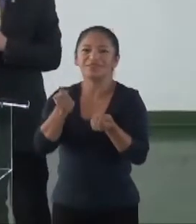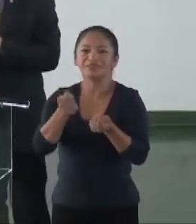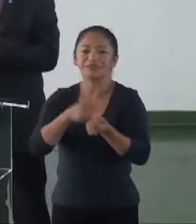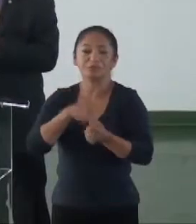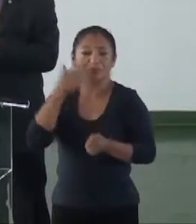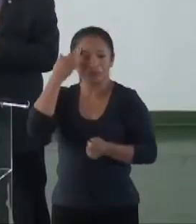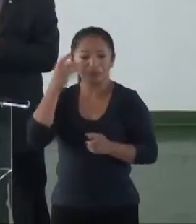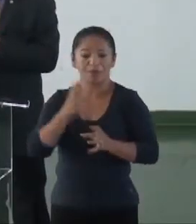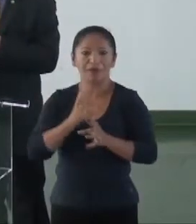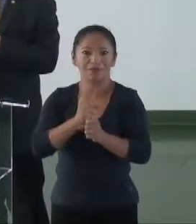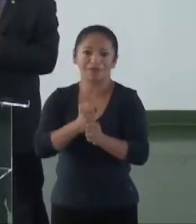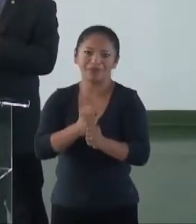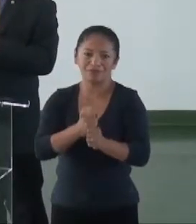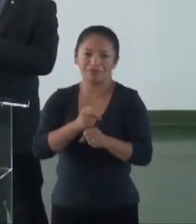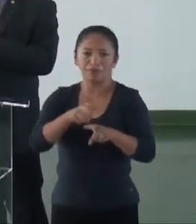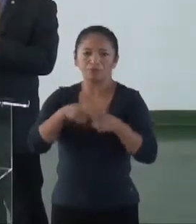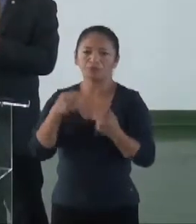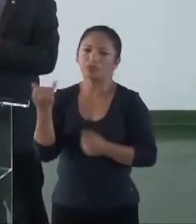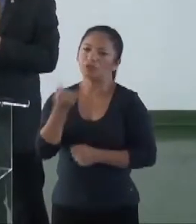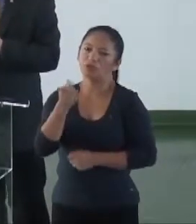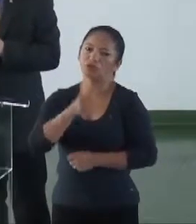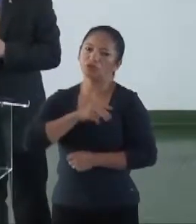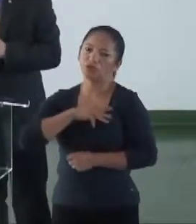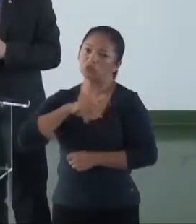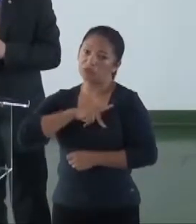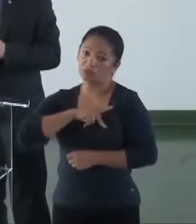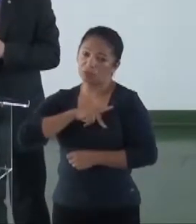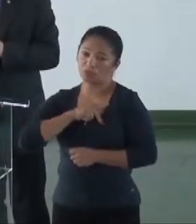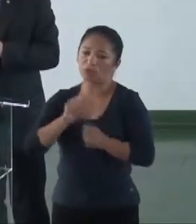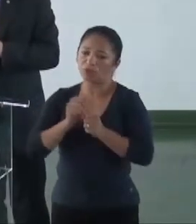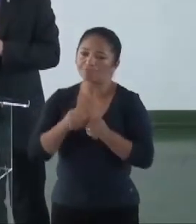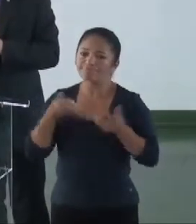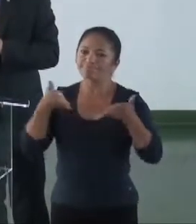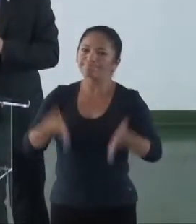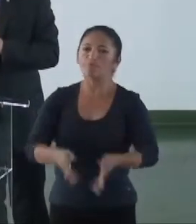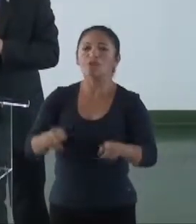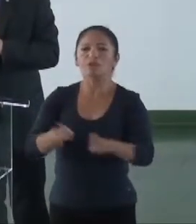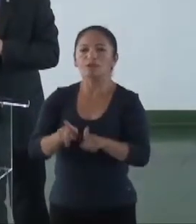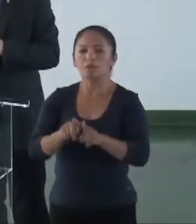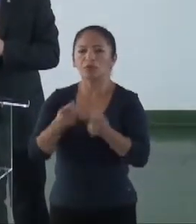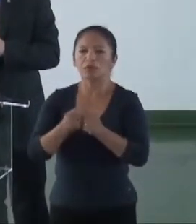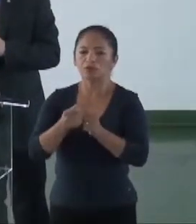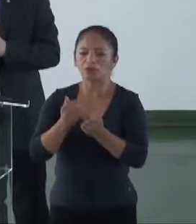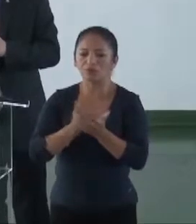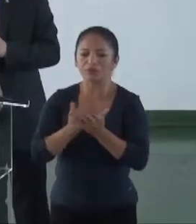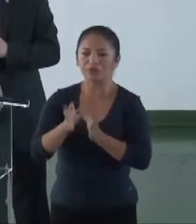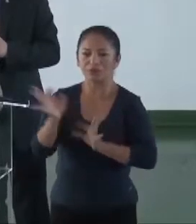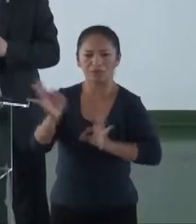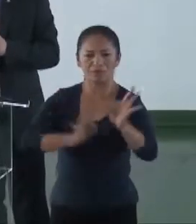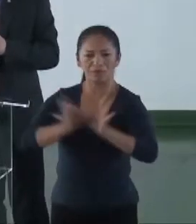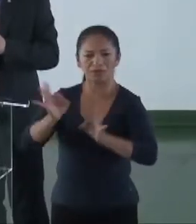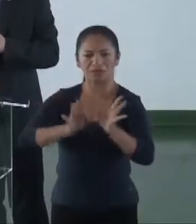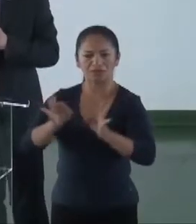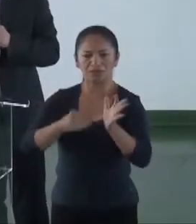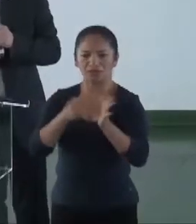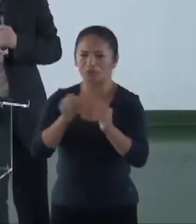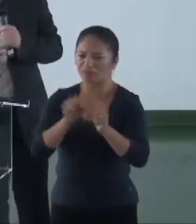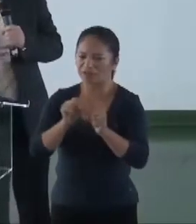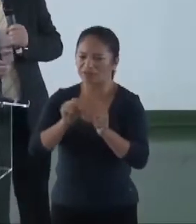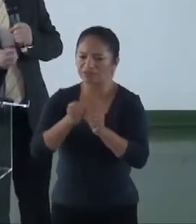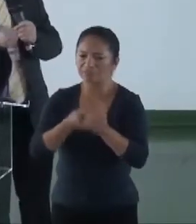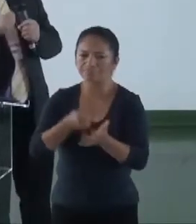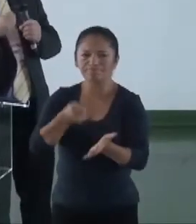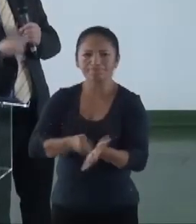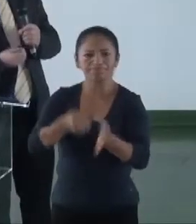noção. Então, é importante que o Ministério Público participe disso para esse planejamento, execução e,